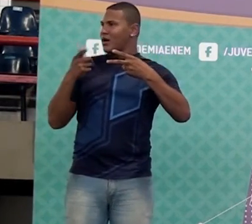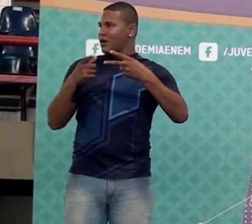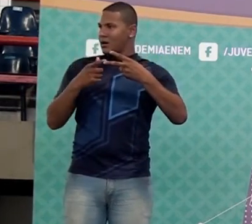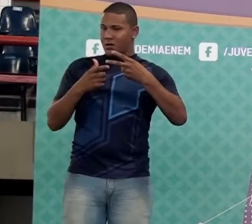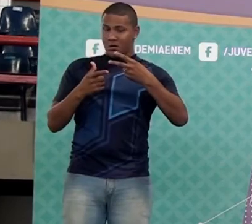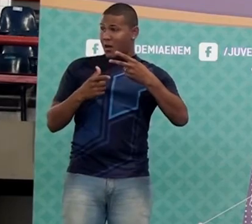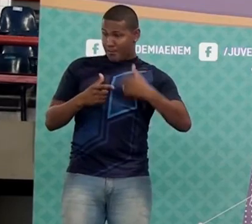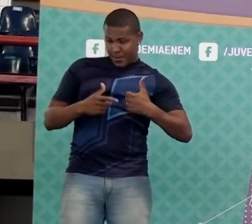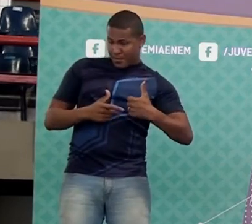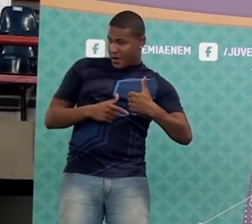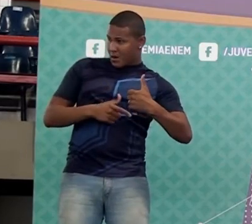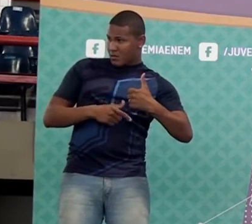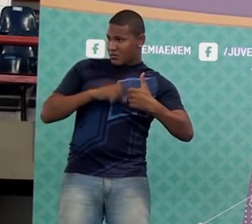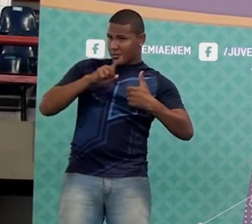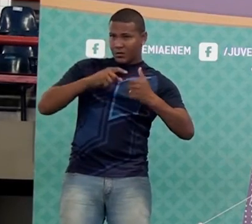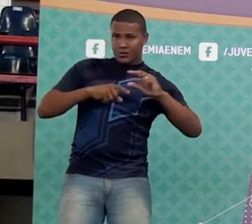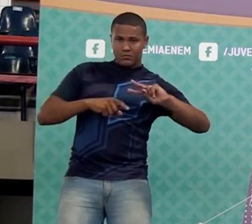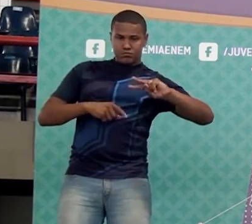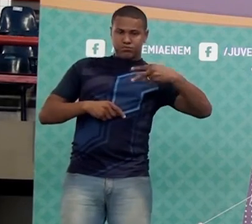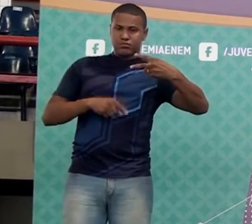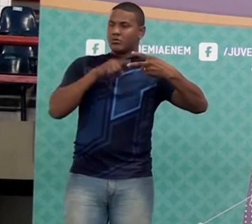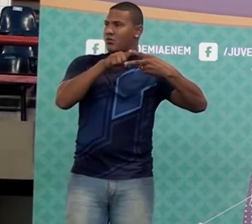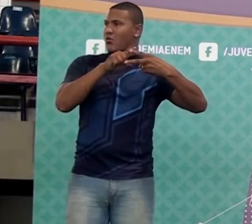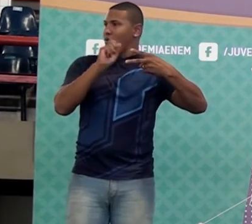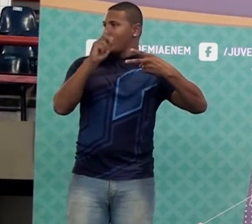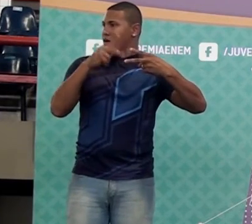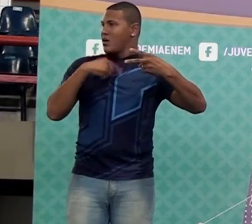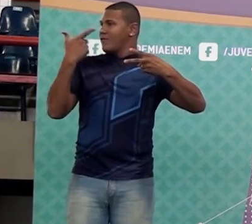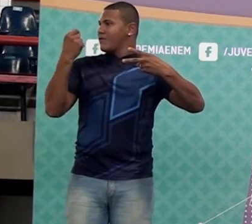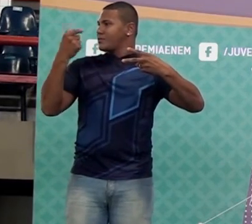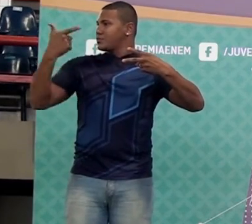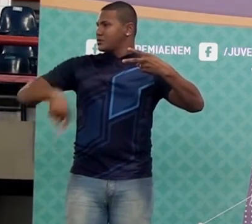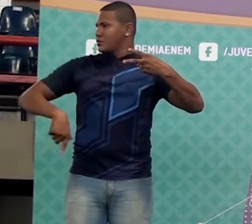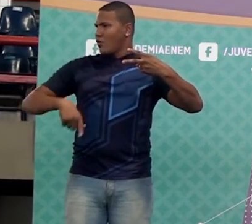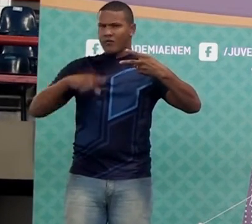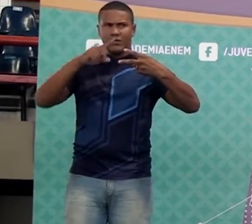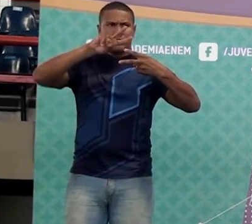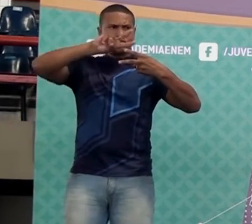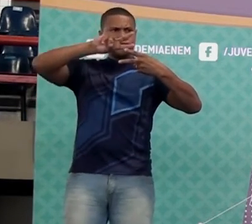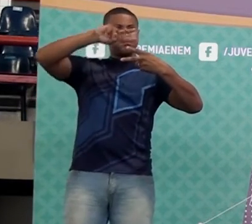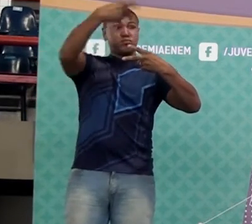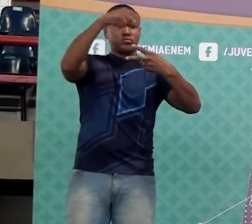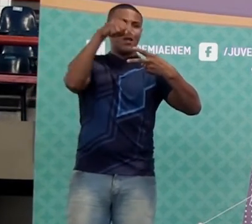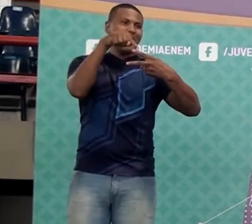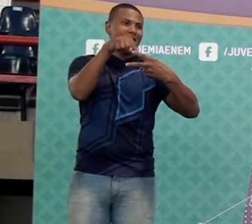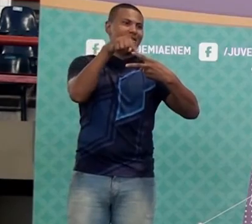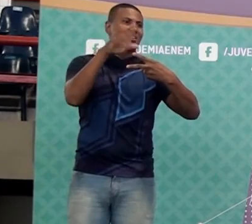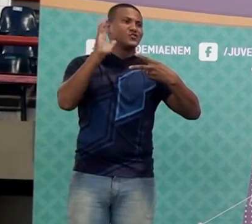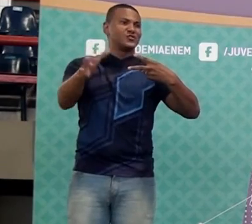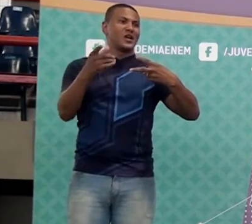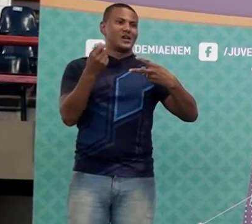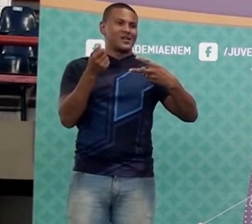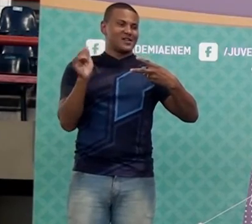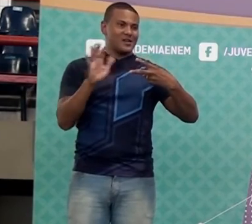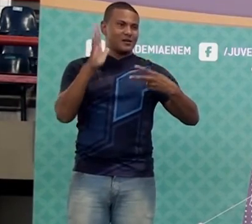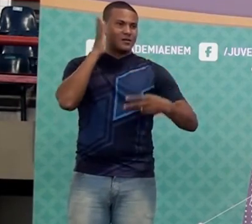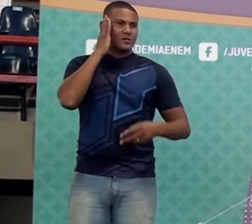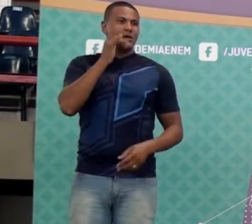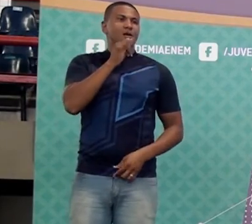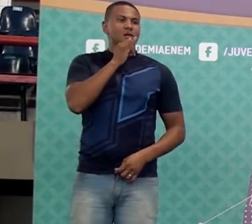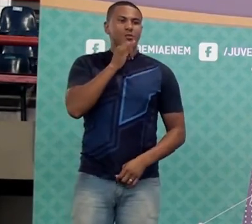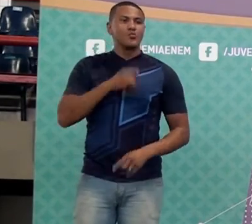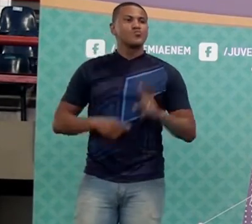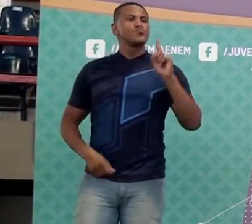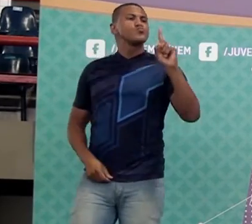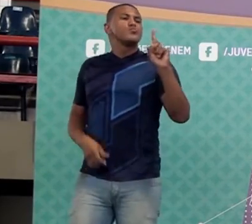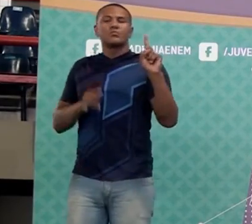Então vai acabar dando mais do que quarenta por cento. Tá legal? Porque você tem que pensar assim, ó. Se eu multiplicar uma coisa por um. Se